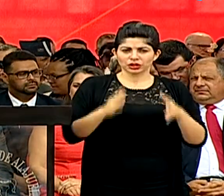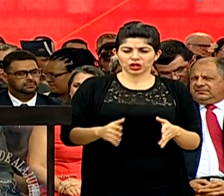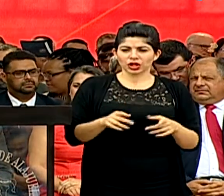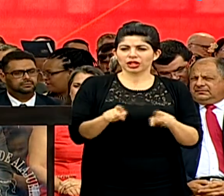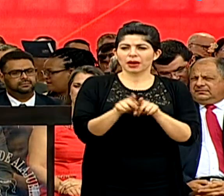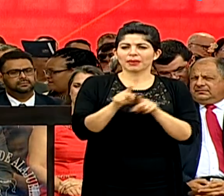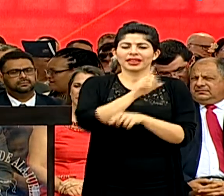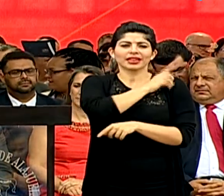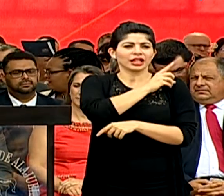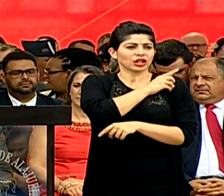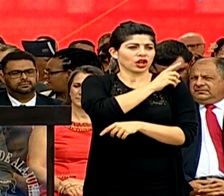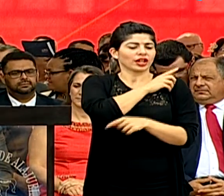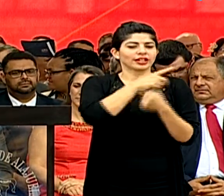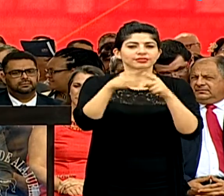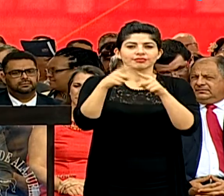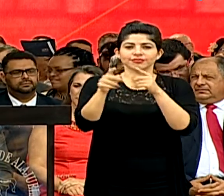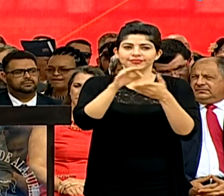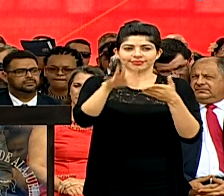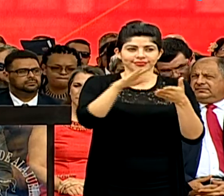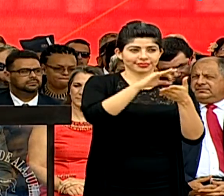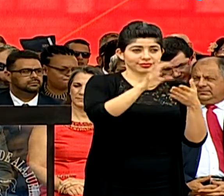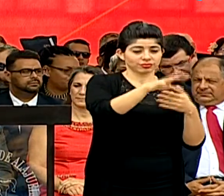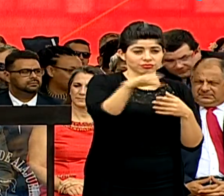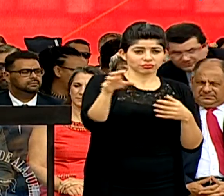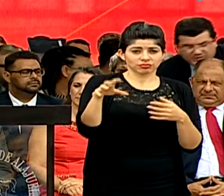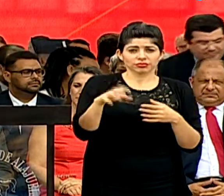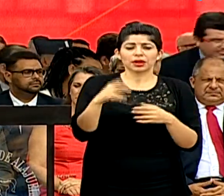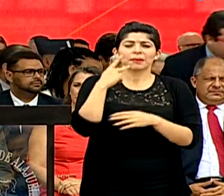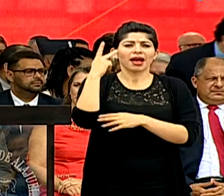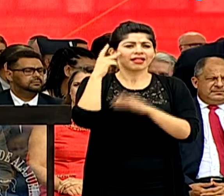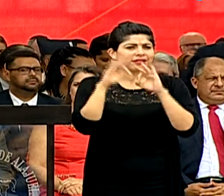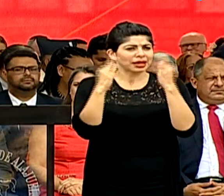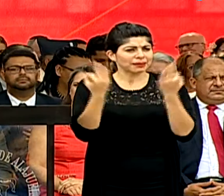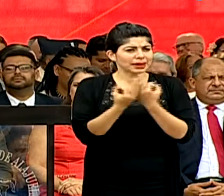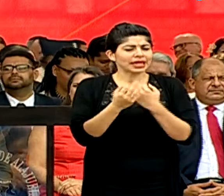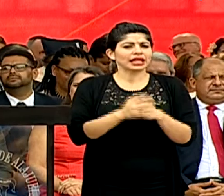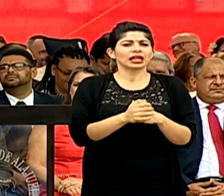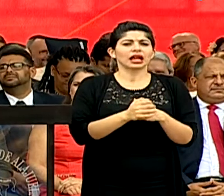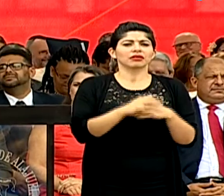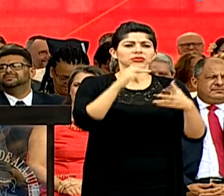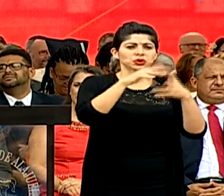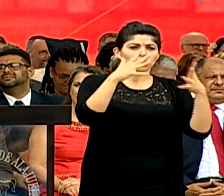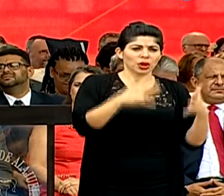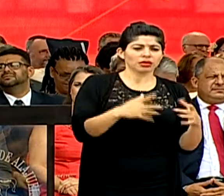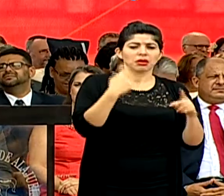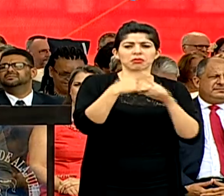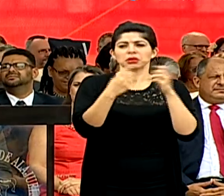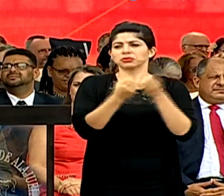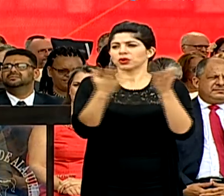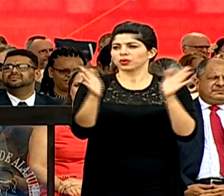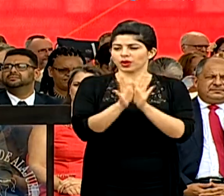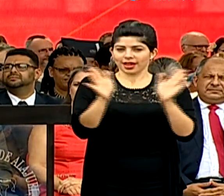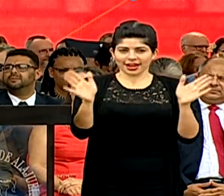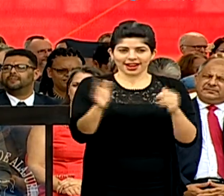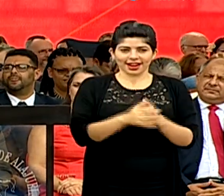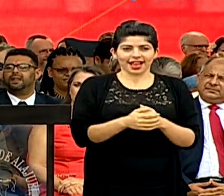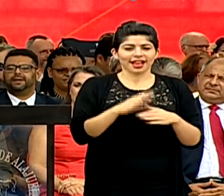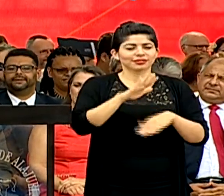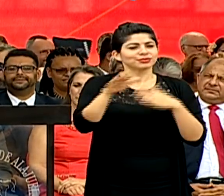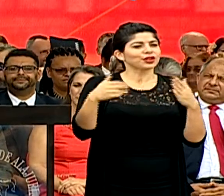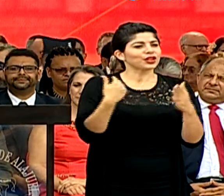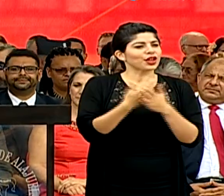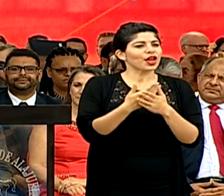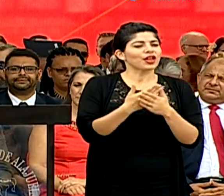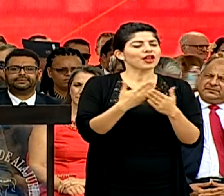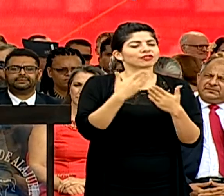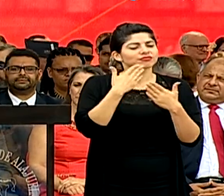las y los directores de los centros educativos, a los padres de familia, a los estudiantes y al público en general. Reciban todos